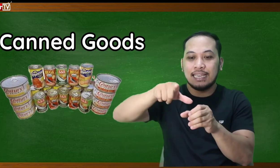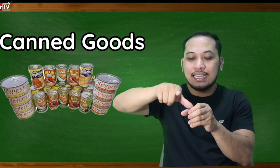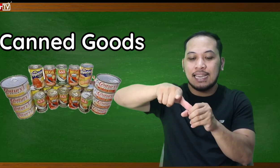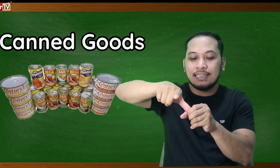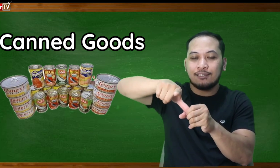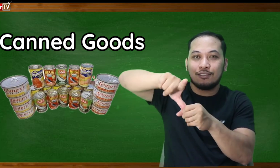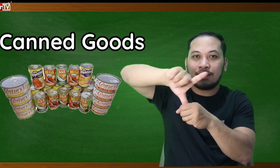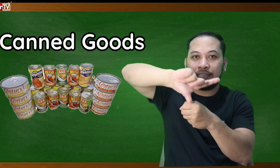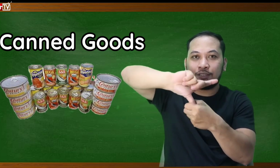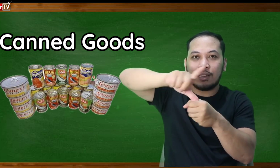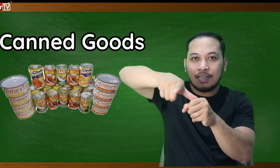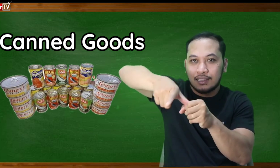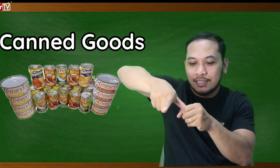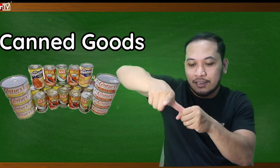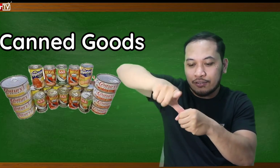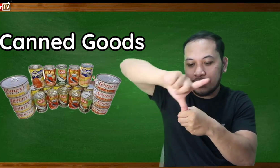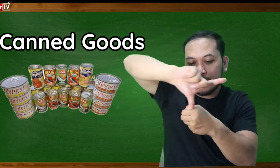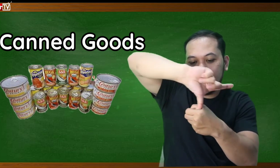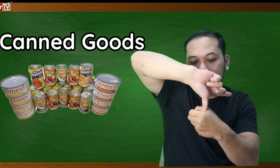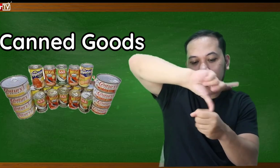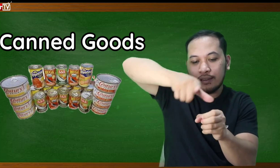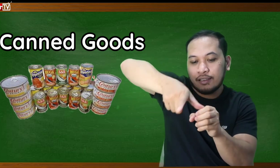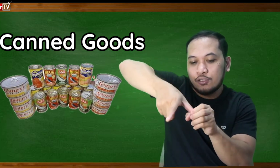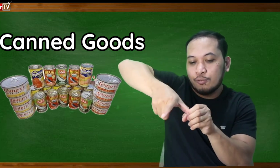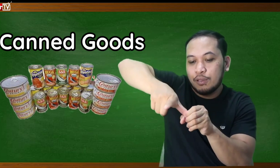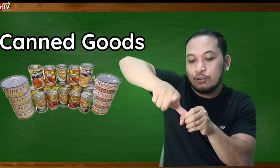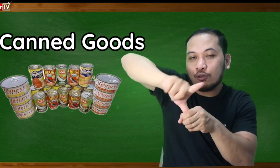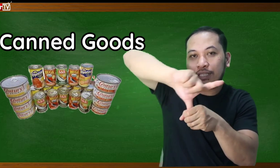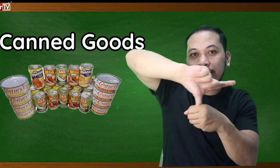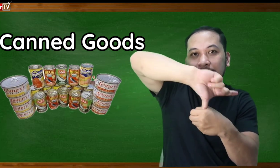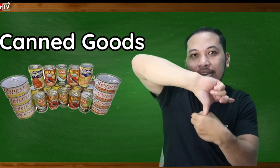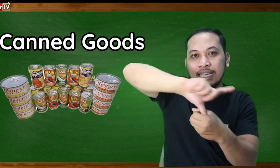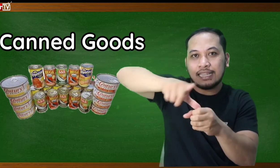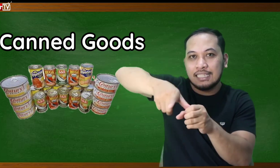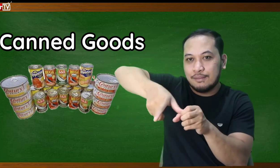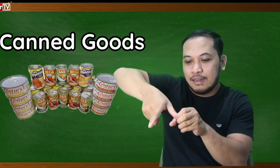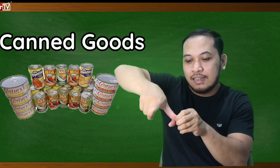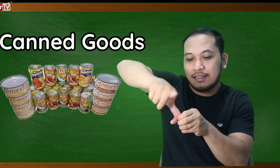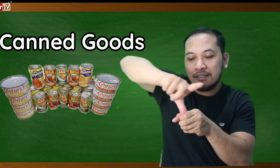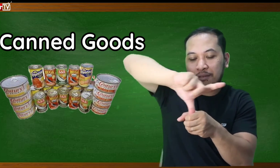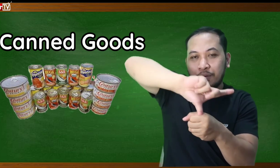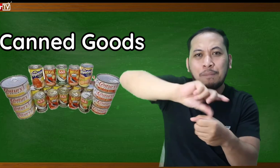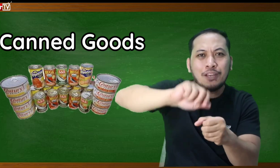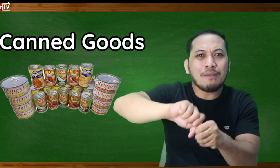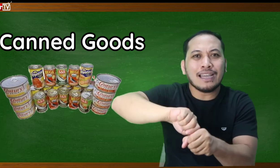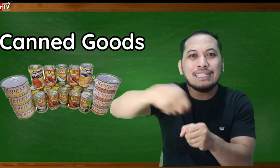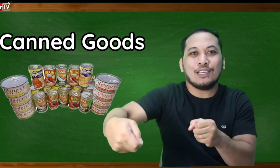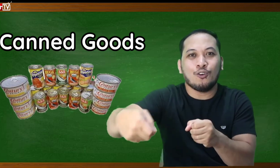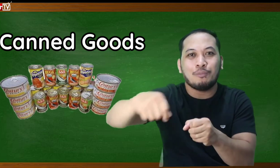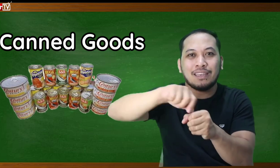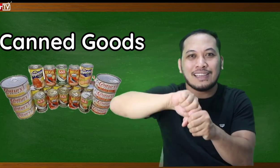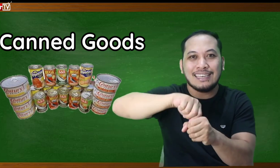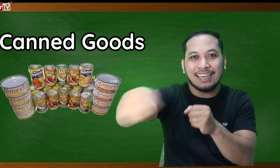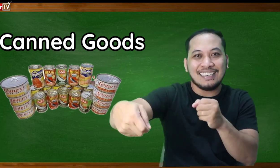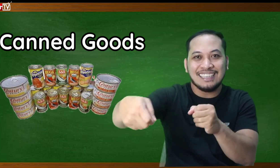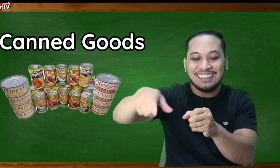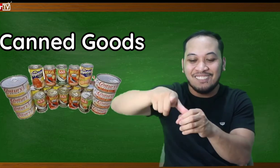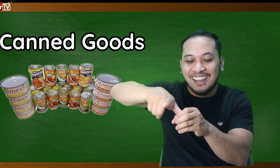ayan ganito lang natin yun yung binibuksan na delata diba e paano yung easy open can na ganyan diba